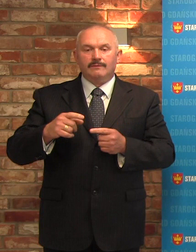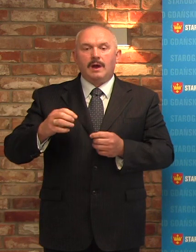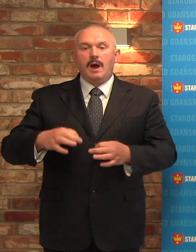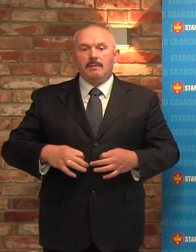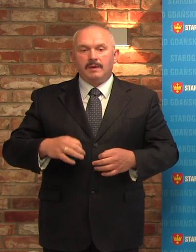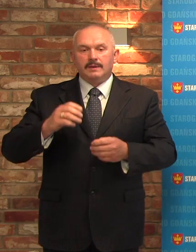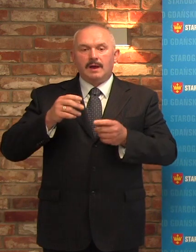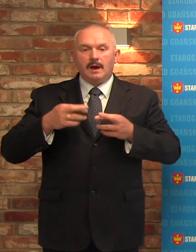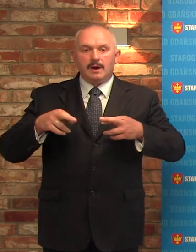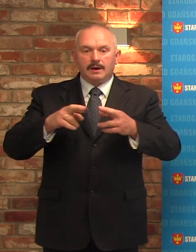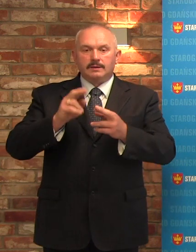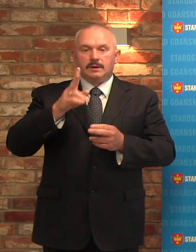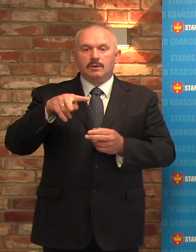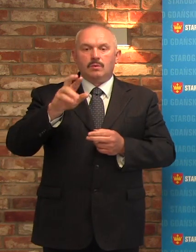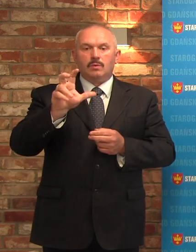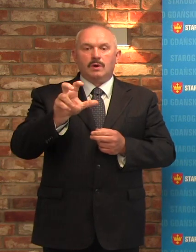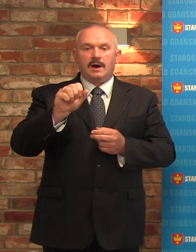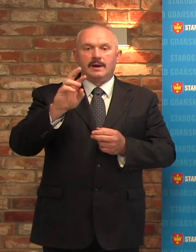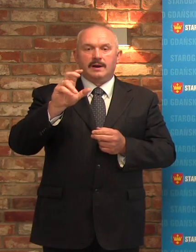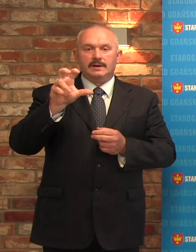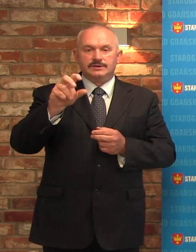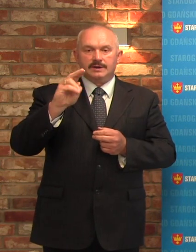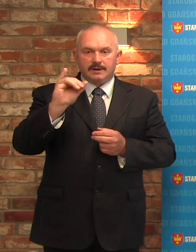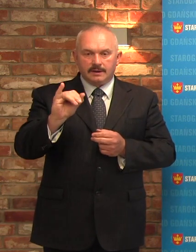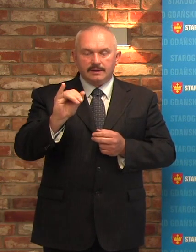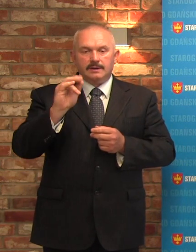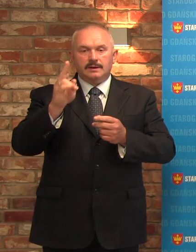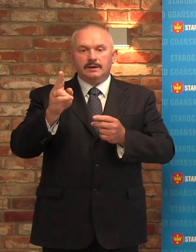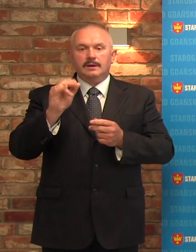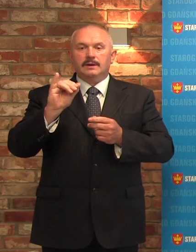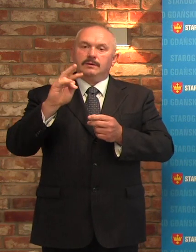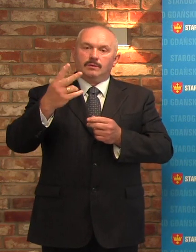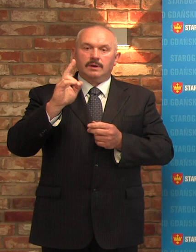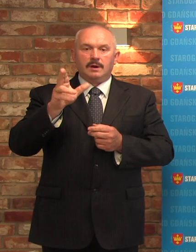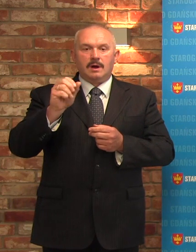radnego Sebastiana Kucharczyka oraz pana Marcina Kaszubowskiego.